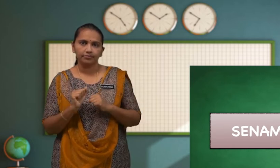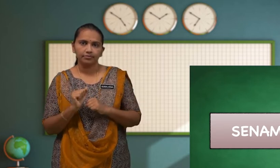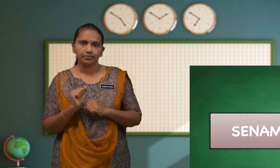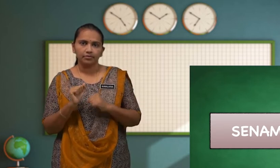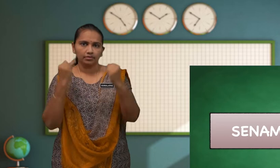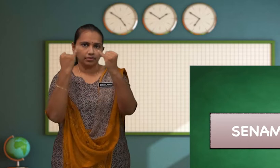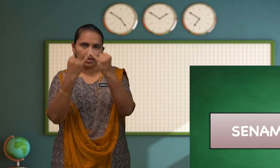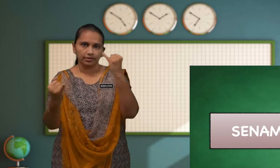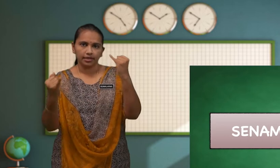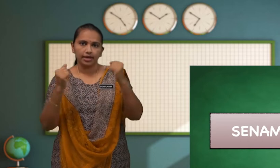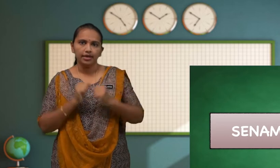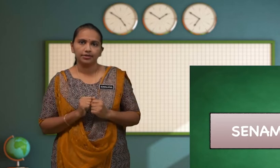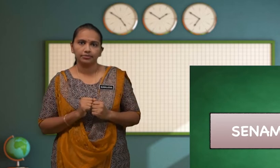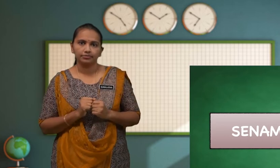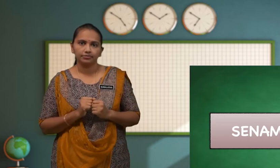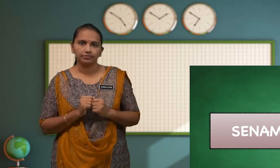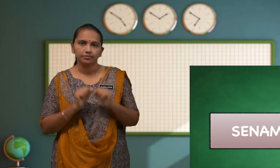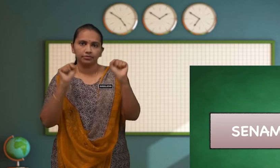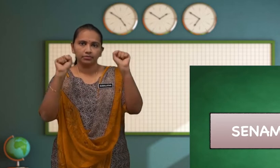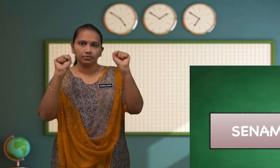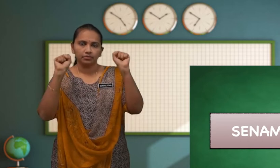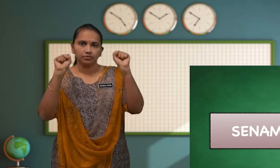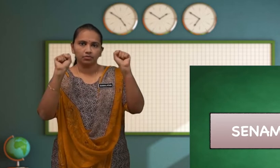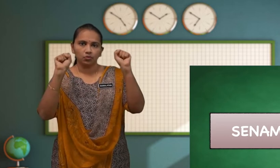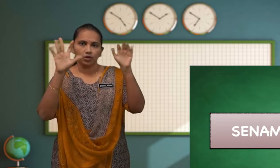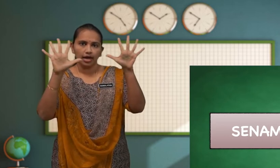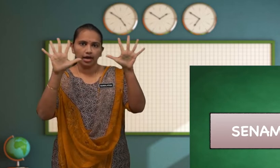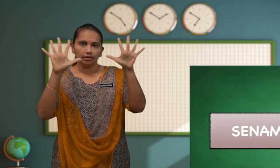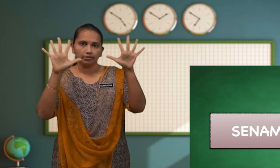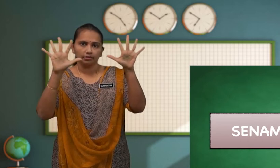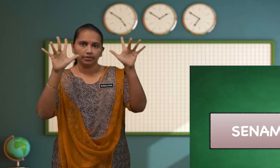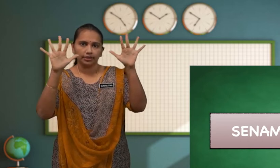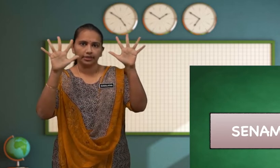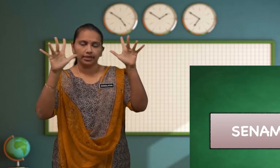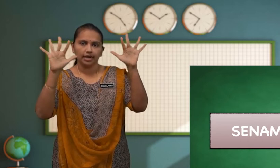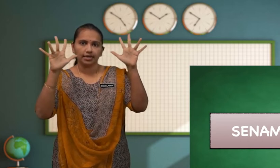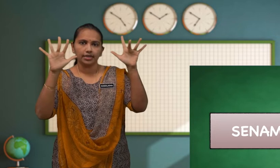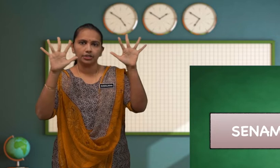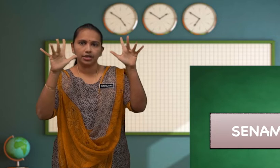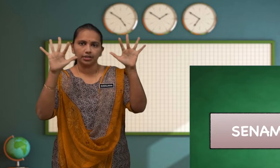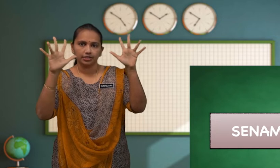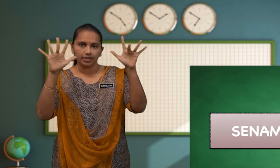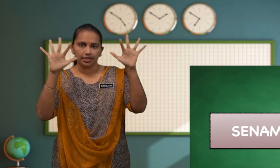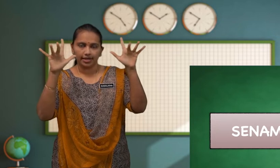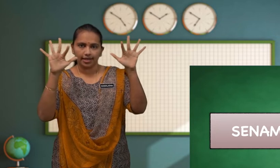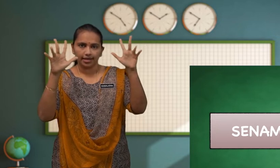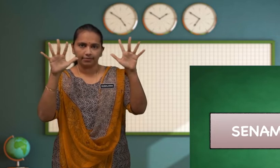Yang terakhir Buka Gerakkan jari-jari yang lain